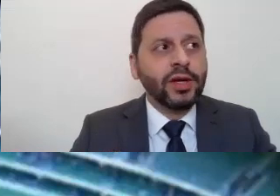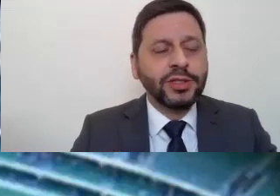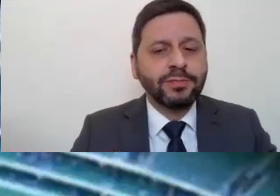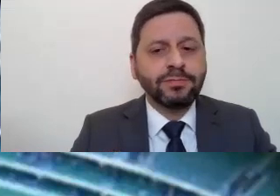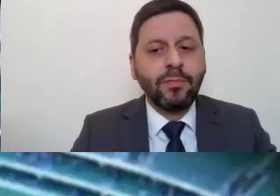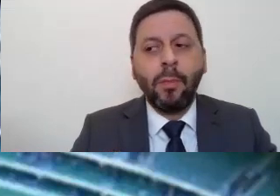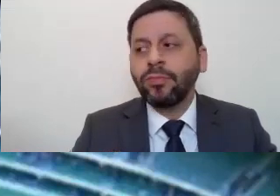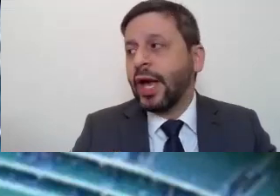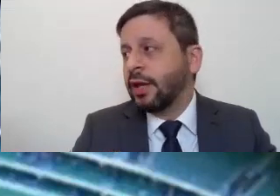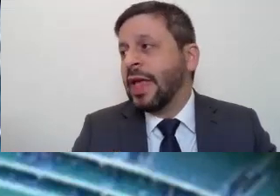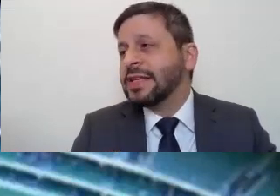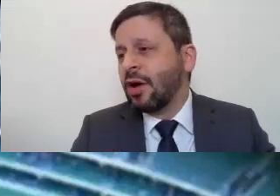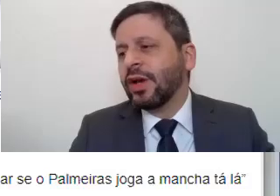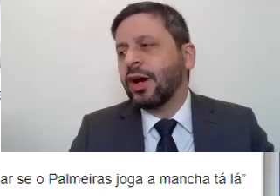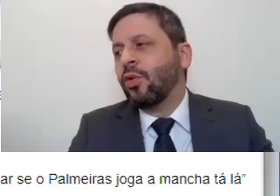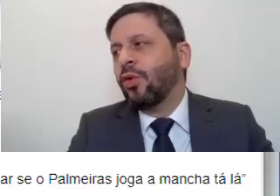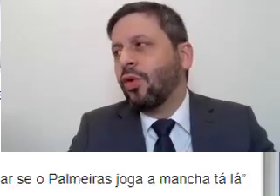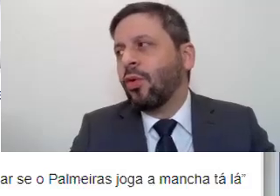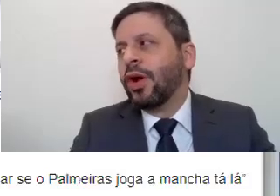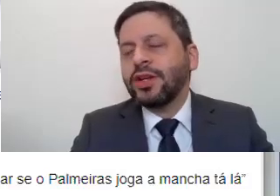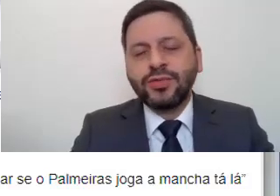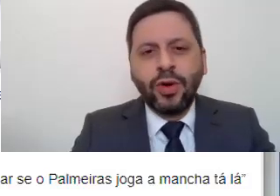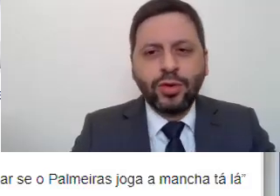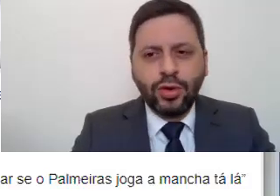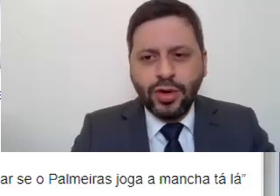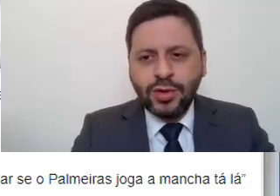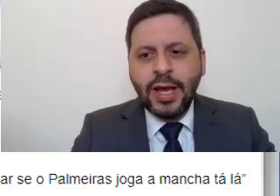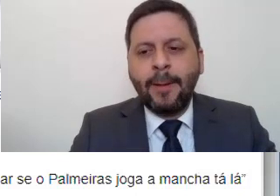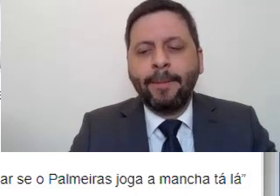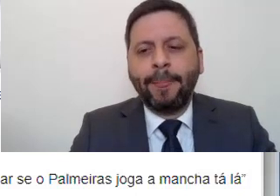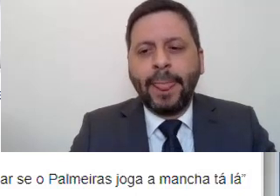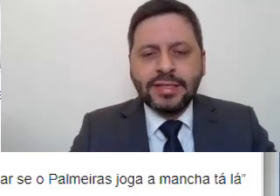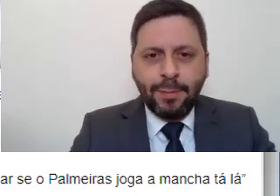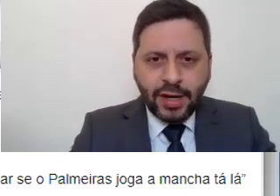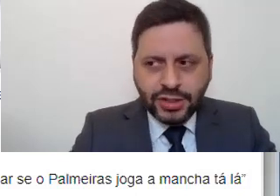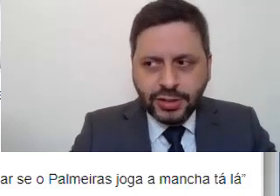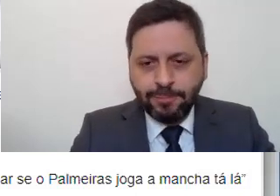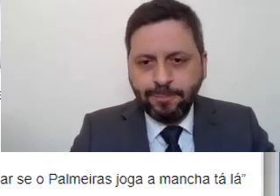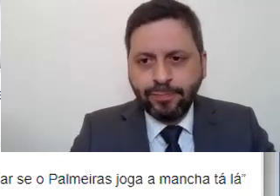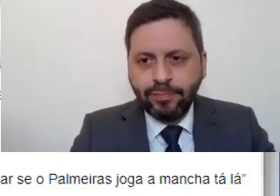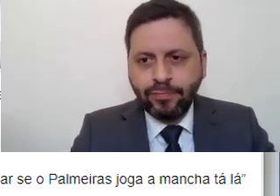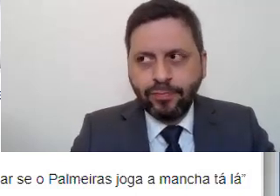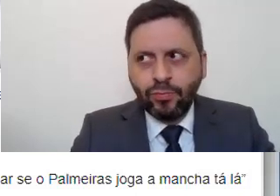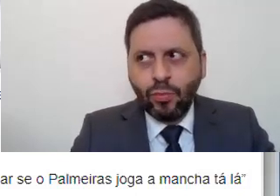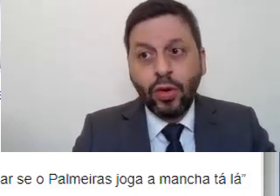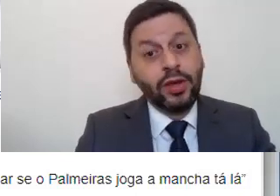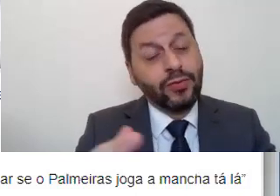Palmeiras e aí, salvo engano, o Corinthians foi vitorioso nessa partida.